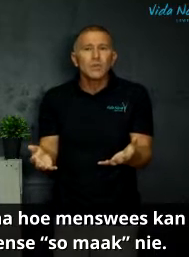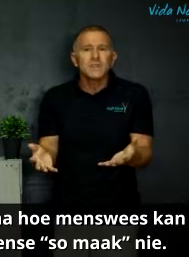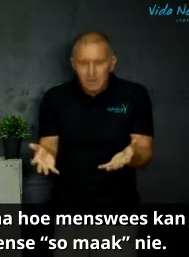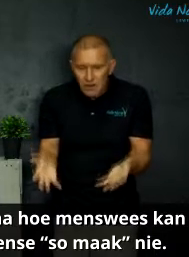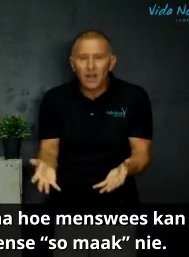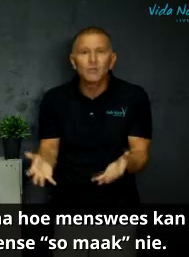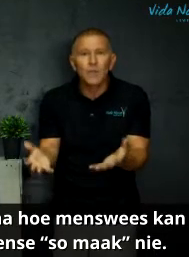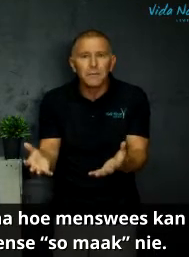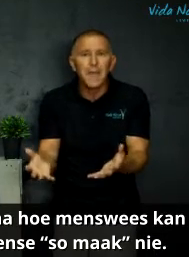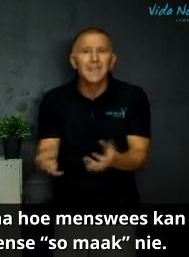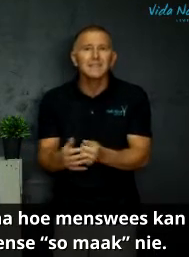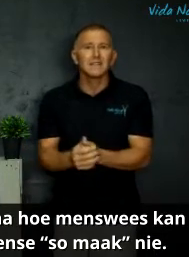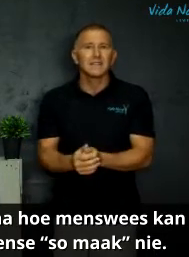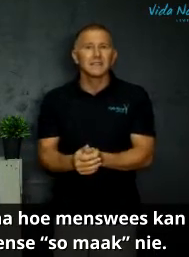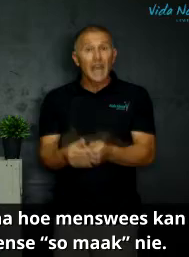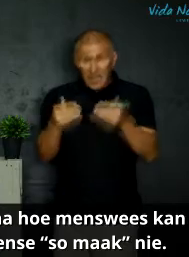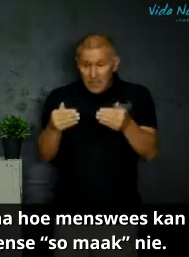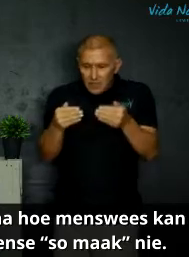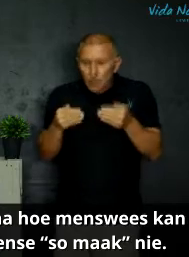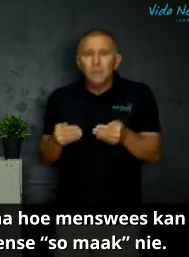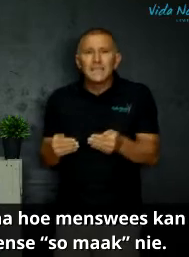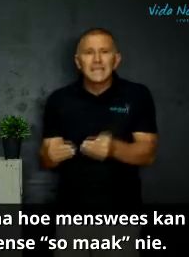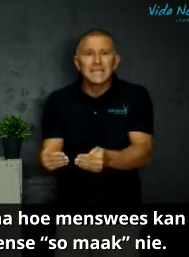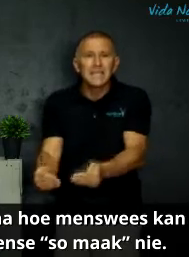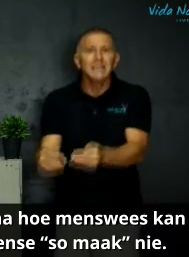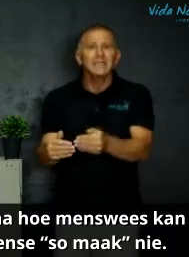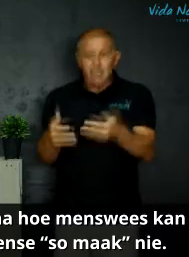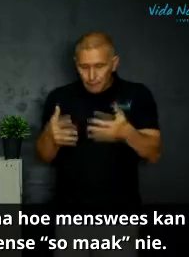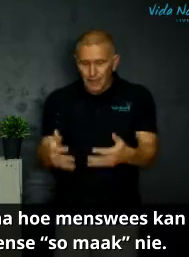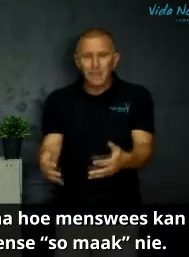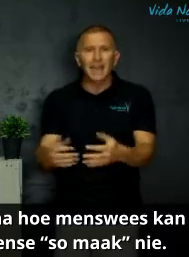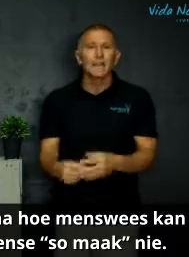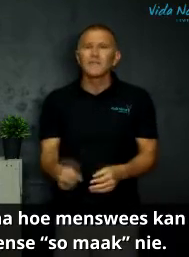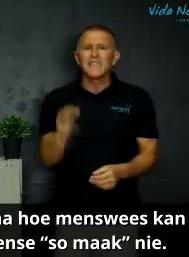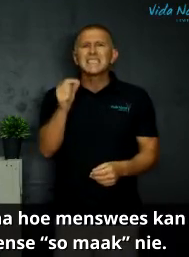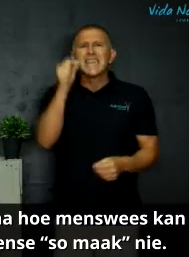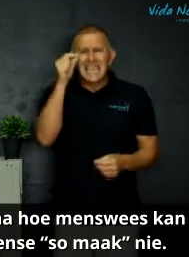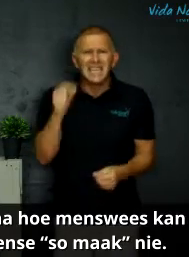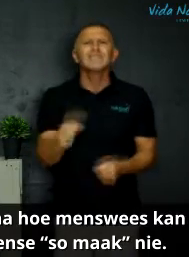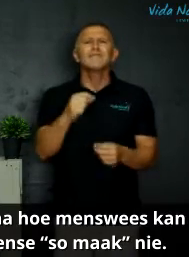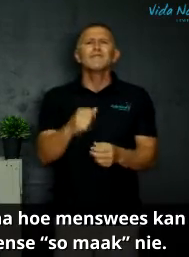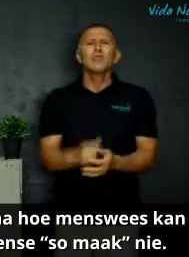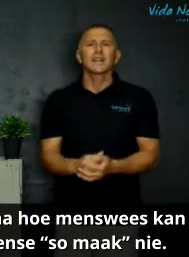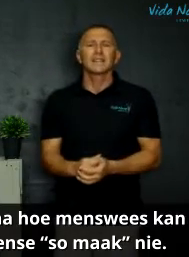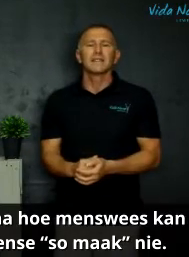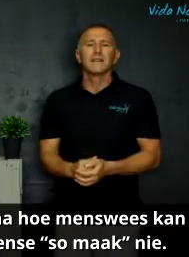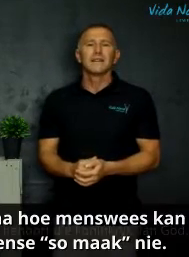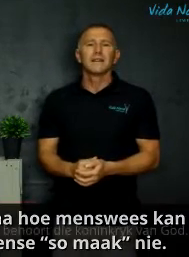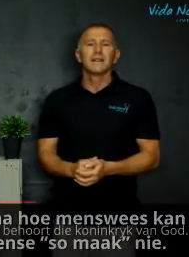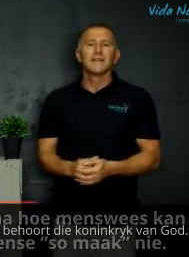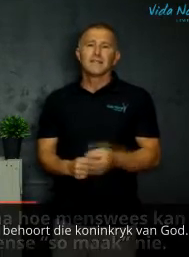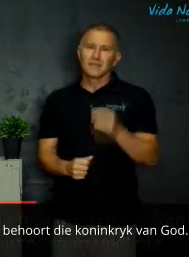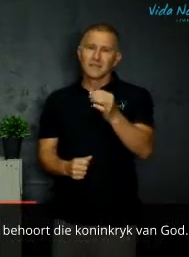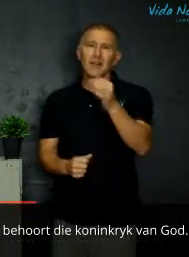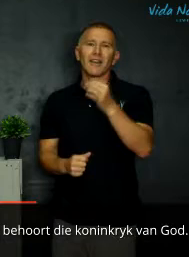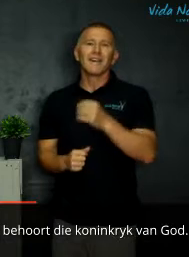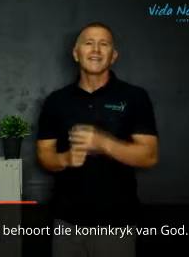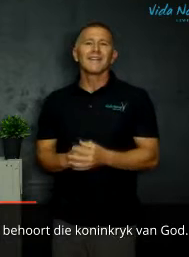Mooses gaan oor menswees. Jesus kom met instrukties van die berg af. En wat is sy eerste woord? Salig.